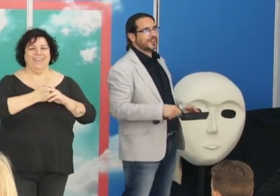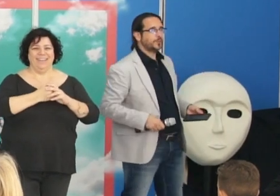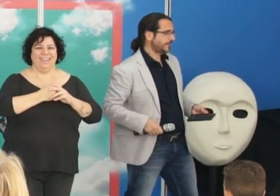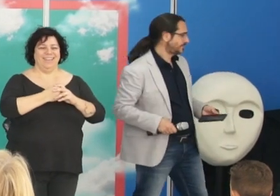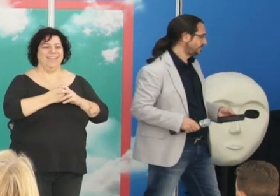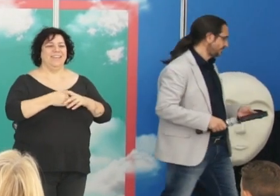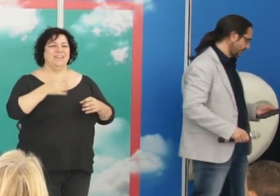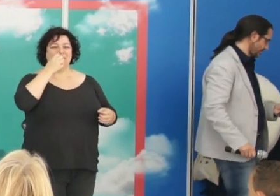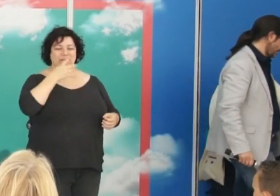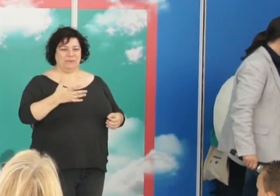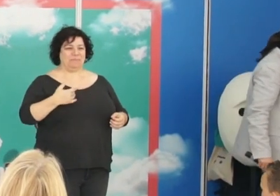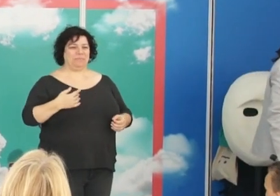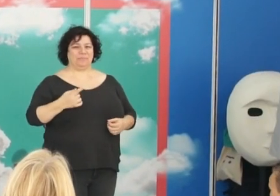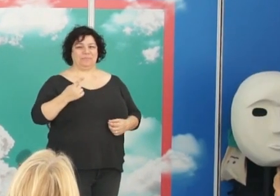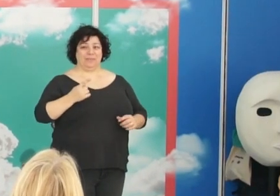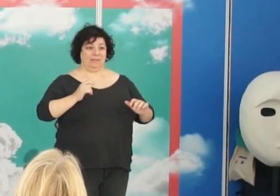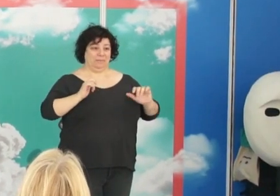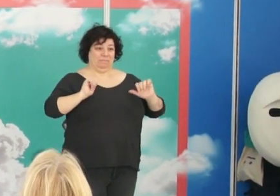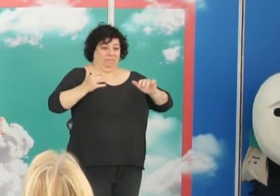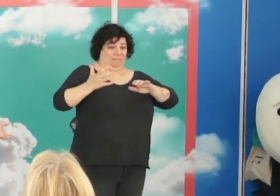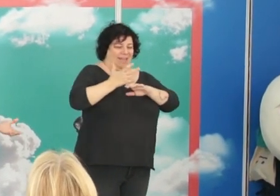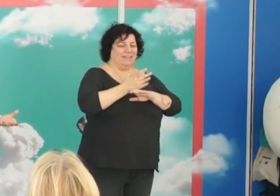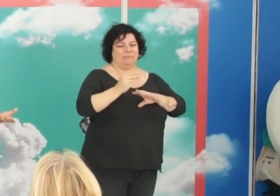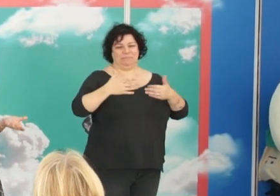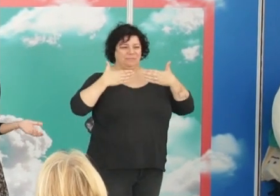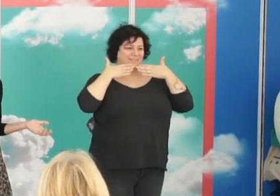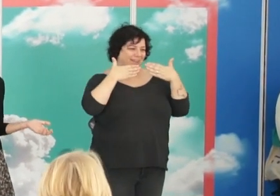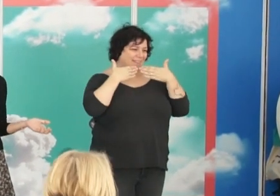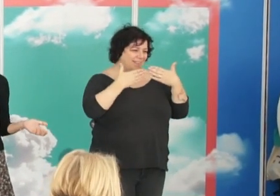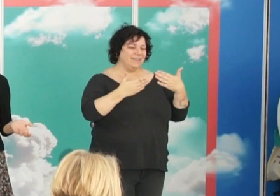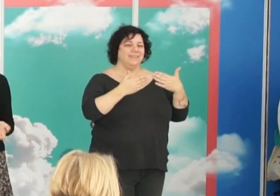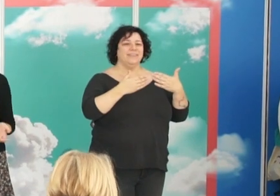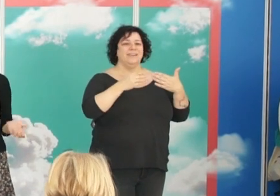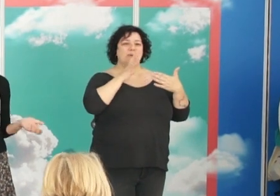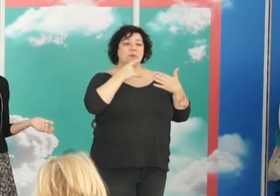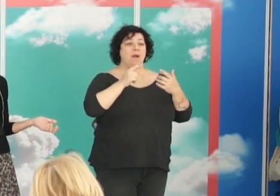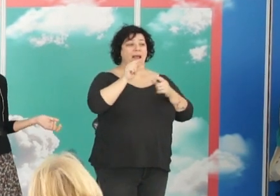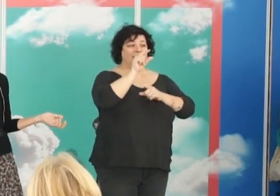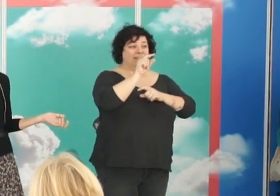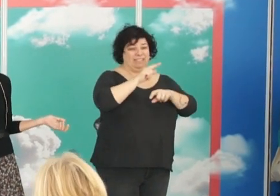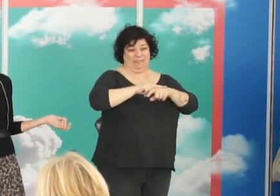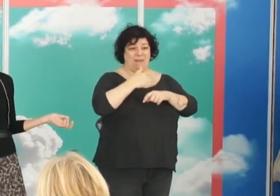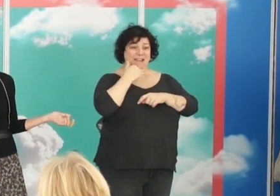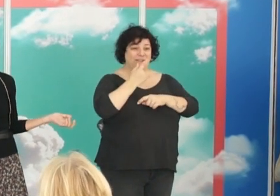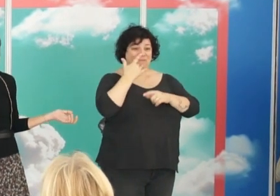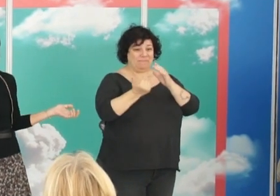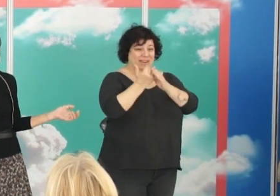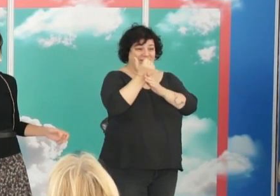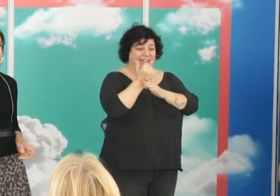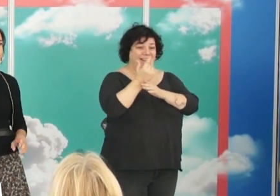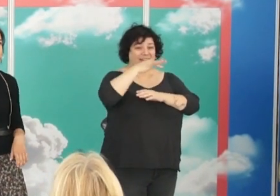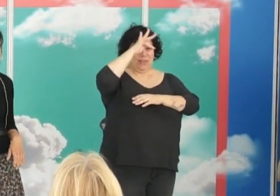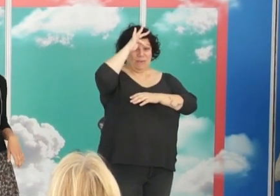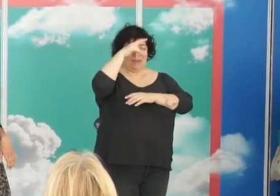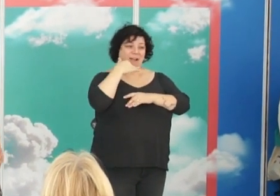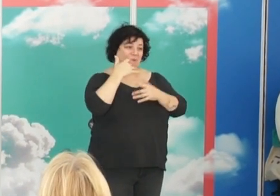Bueno, antes que nada, muchísimas gracias por dedicarme un ratito de vuestro tiempo de la mañana del